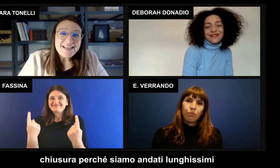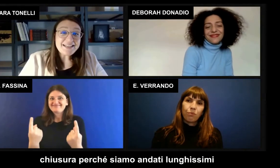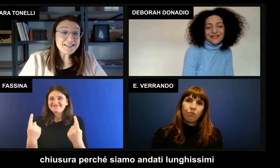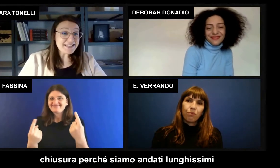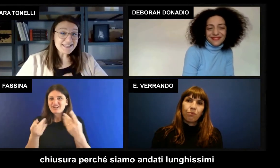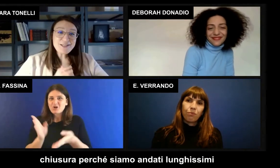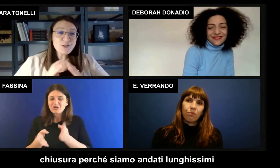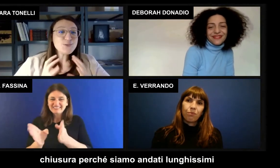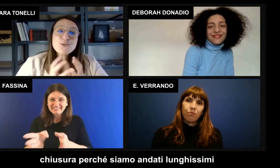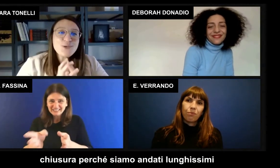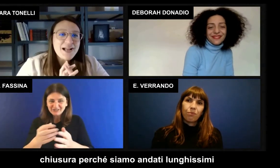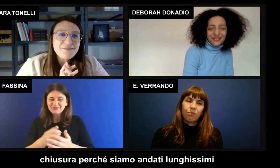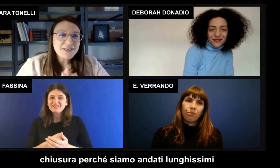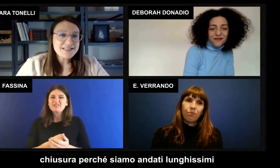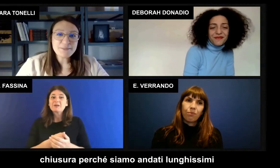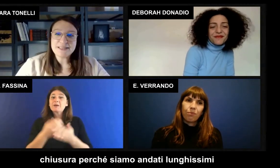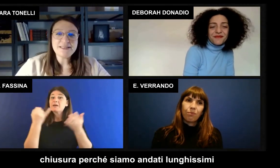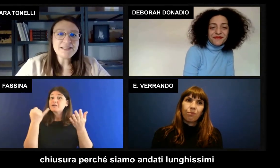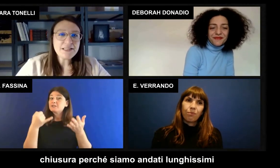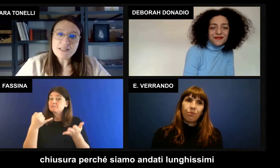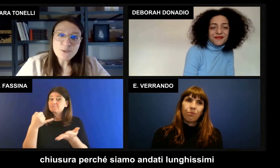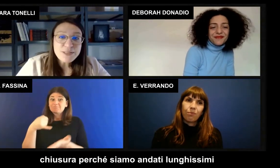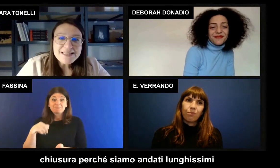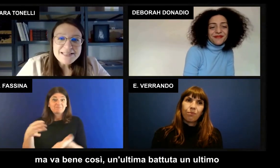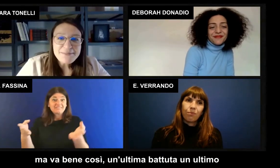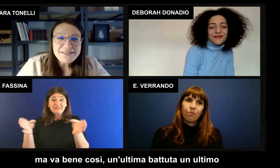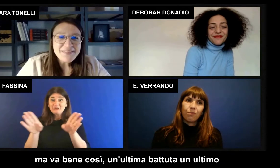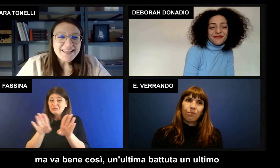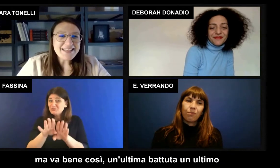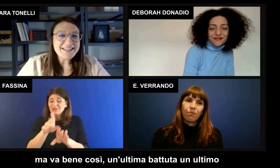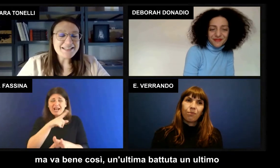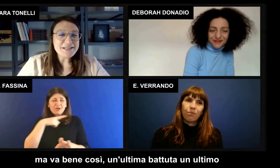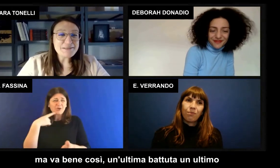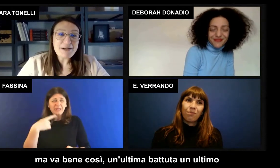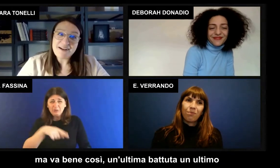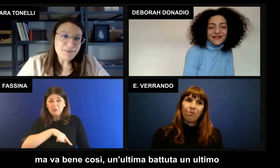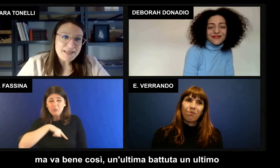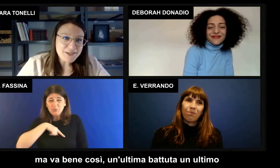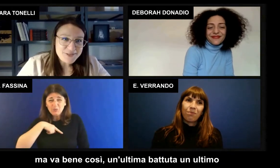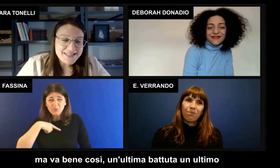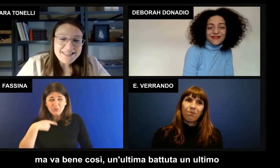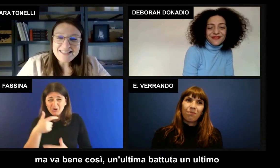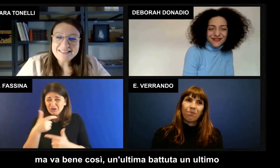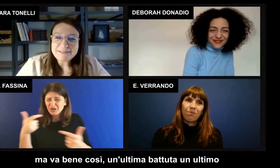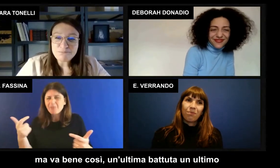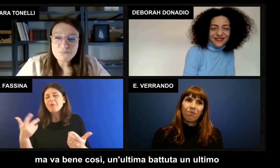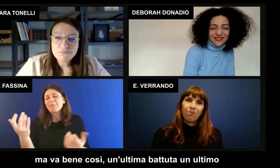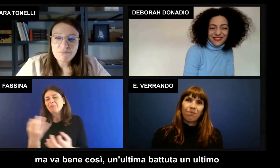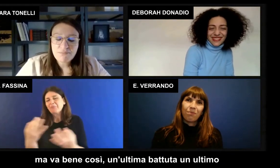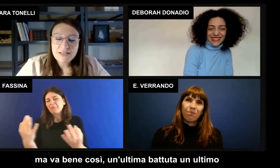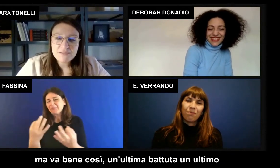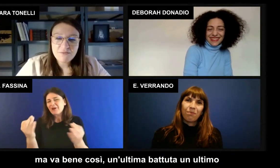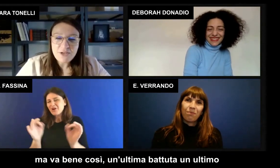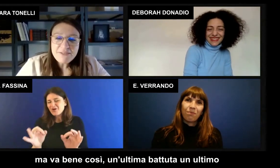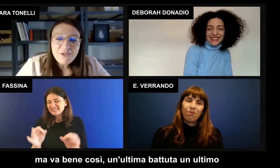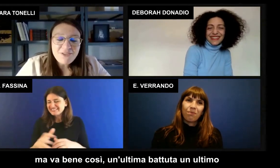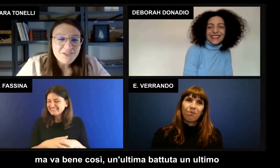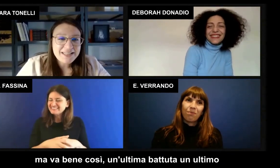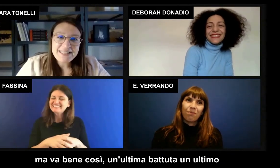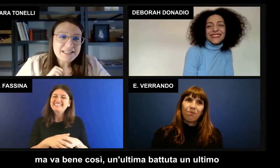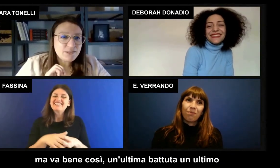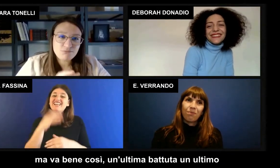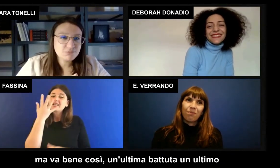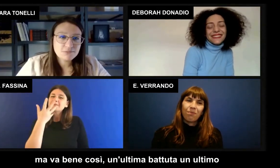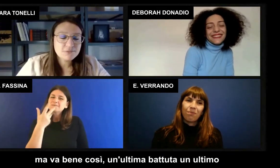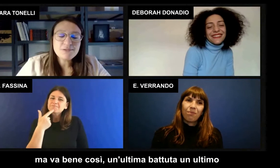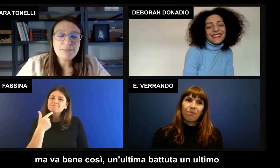in chiusura perché siamo andati lunghissimi ma va bene così volevo